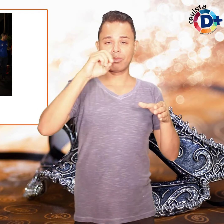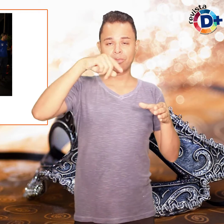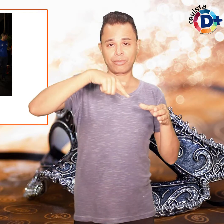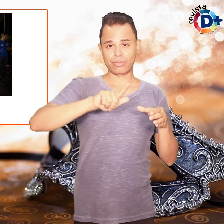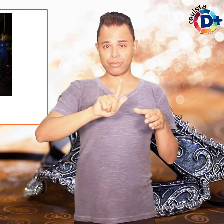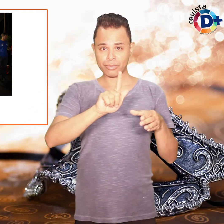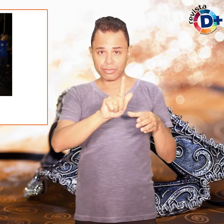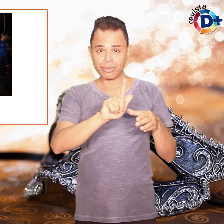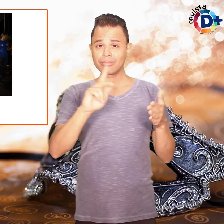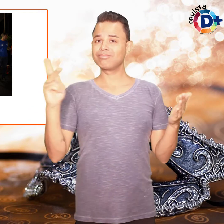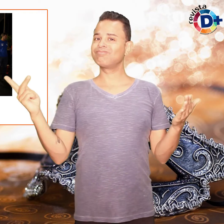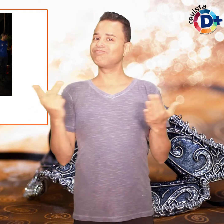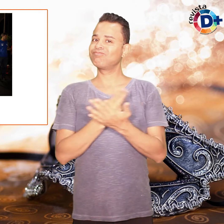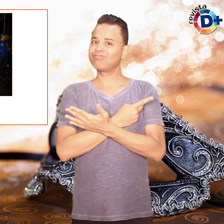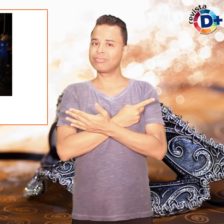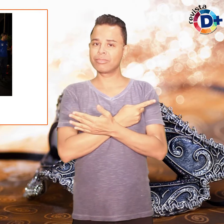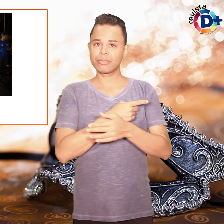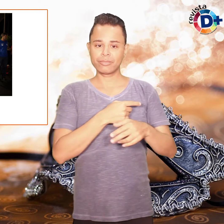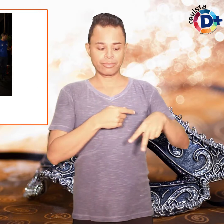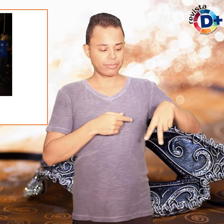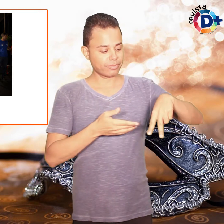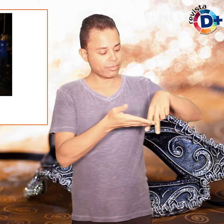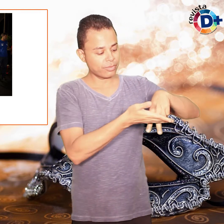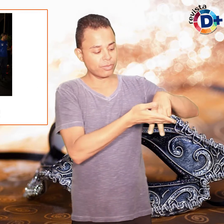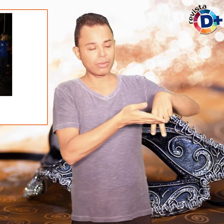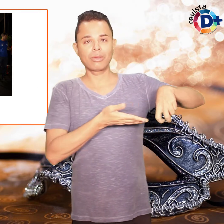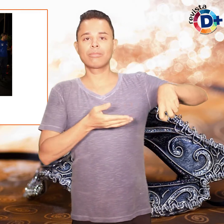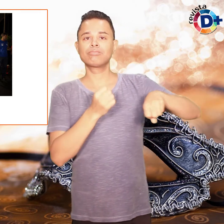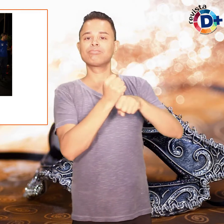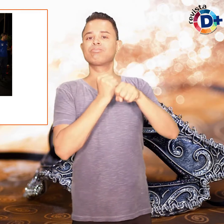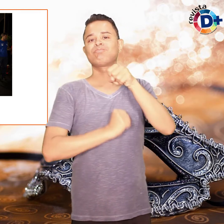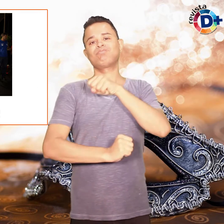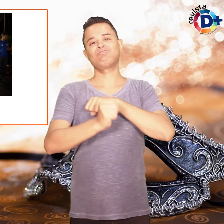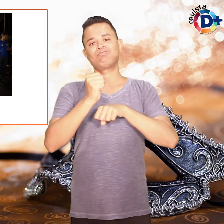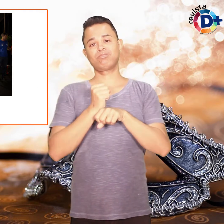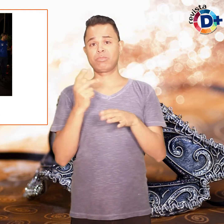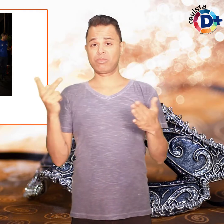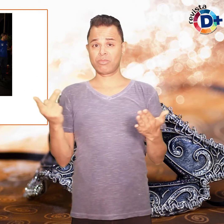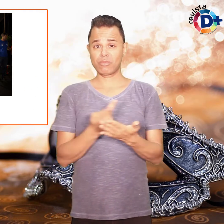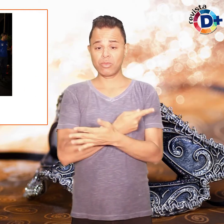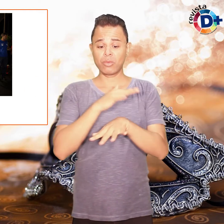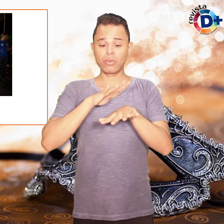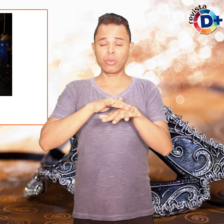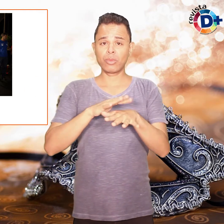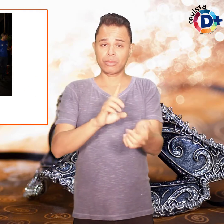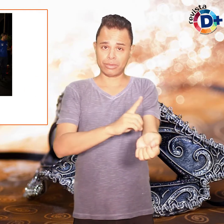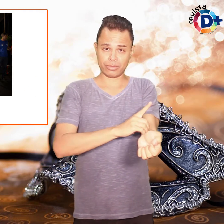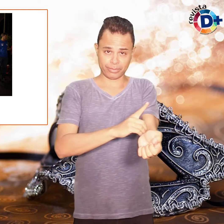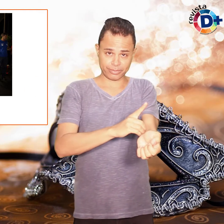ano e teve as duas pernas amputadas no ano passado, devido à diabetes.